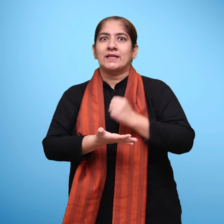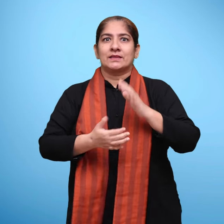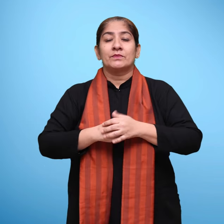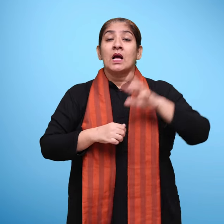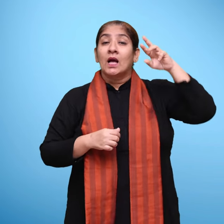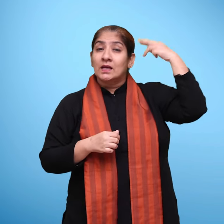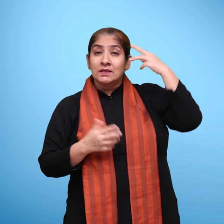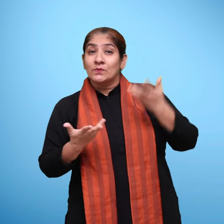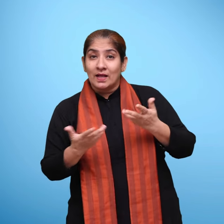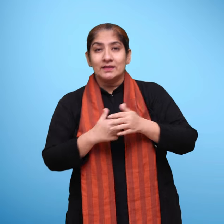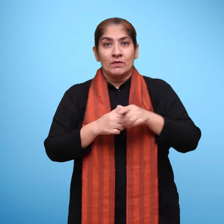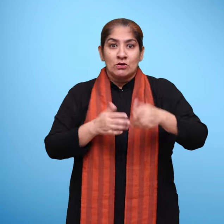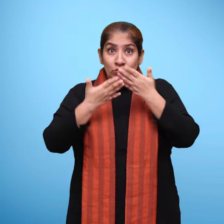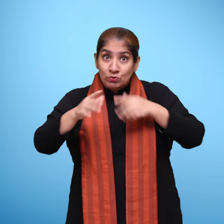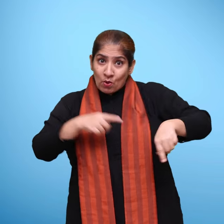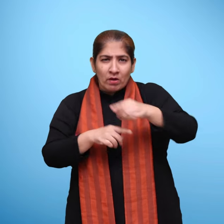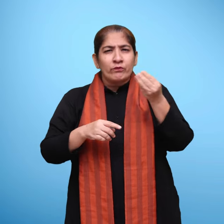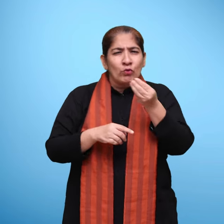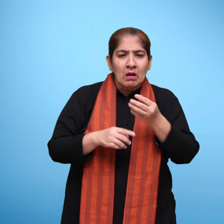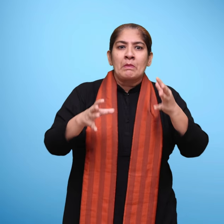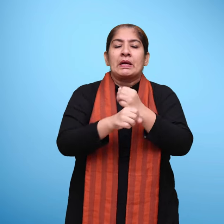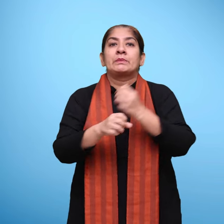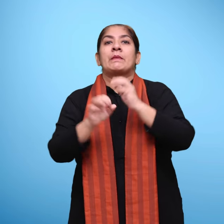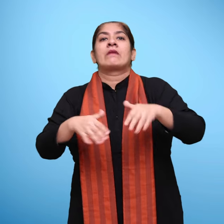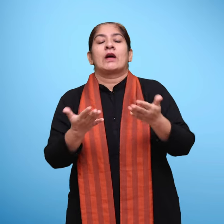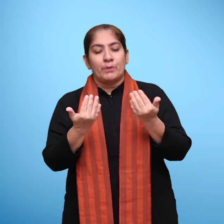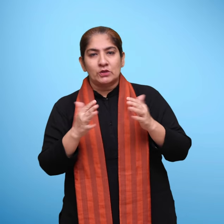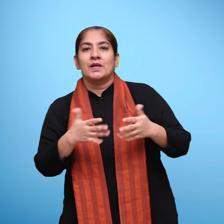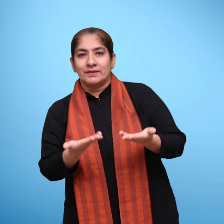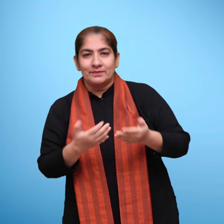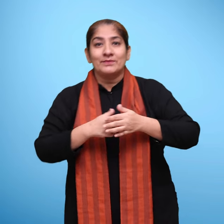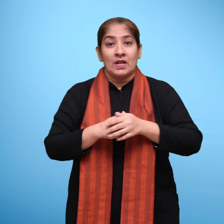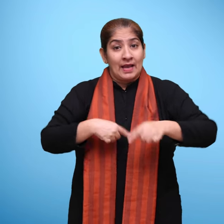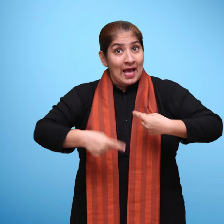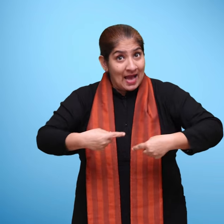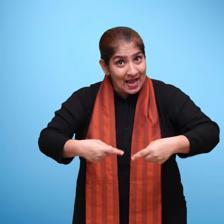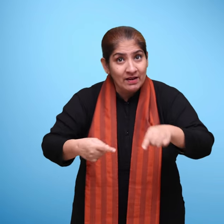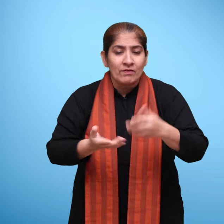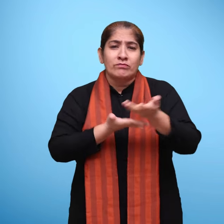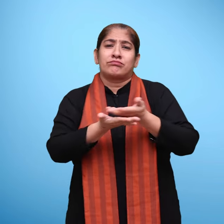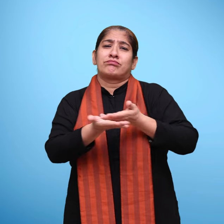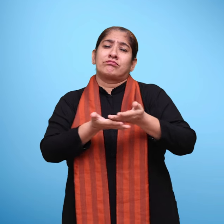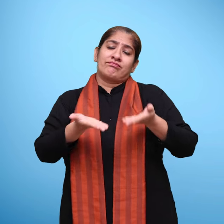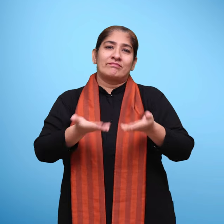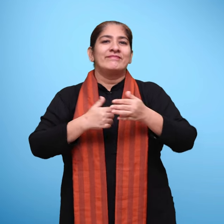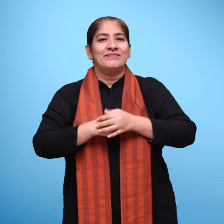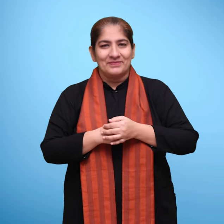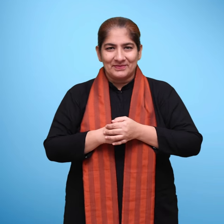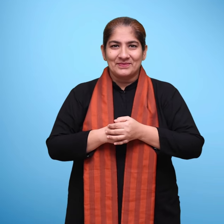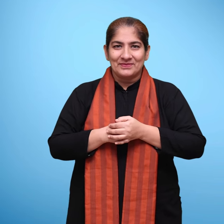दिन करवाई जा सकती है. एक दिन में सभी बच्चों को मौका नहीं मिल पाएगा. इसी लिए हर दिन ये गतिविधी कक्षा